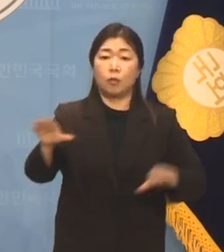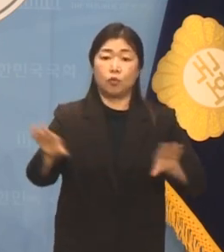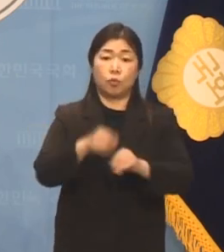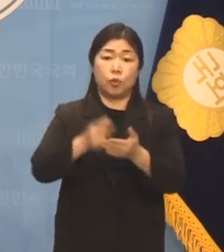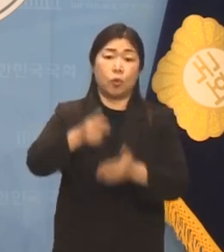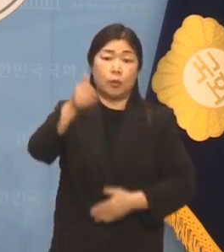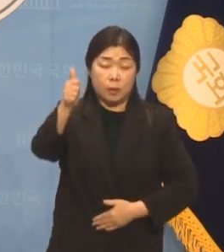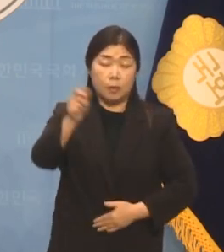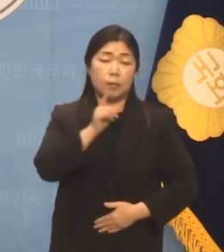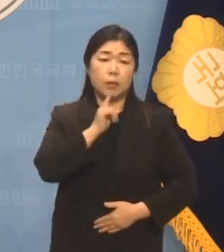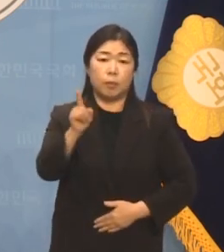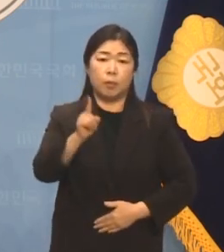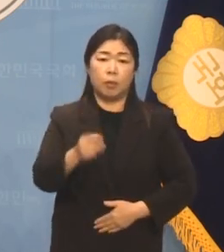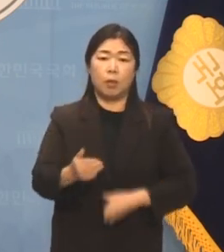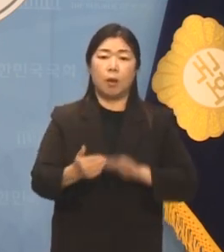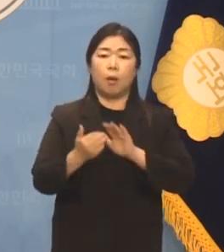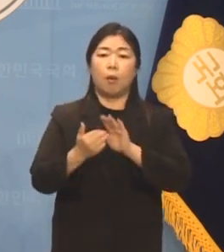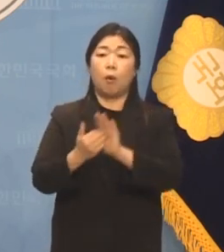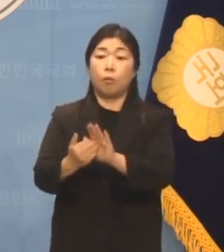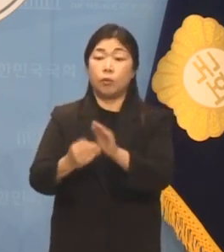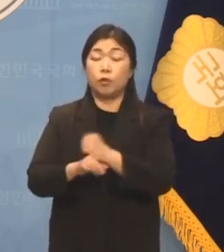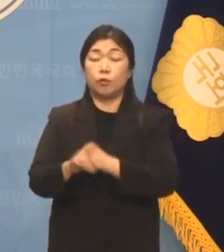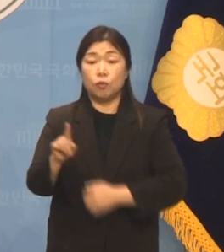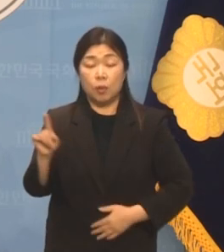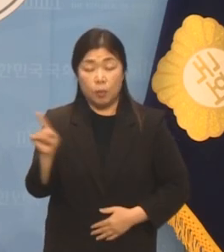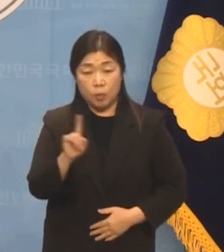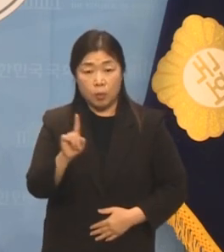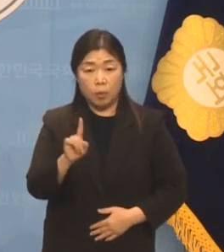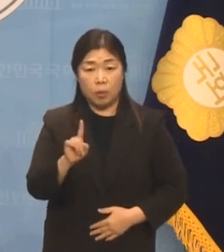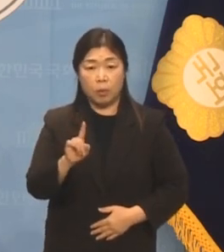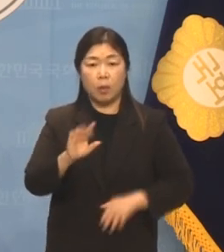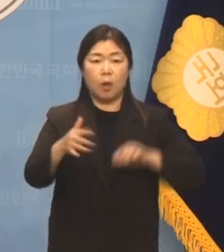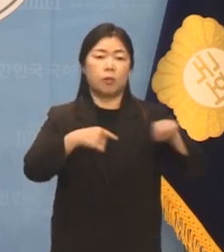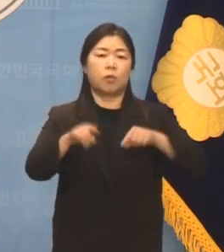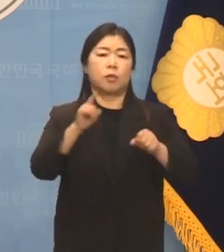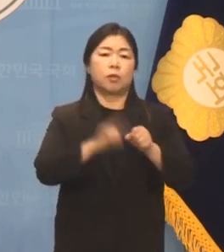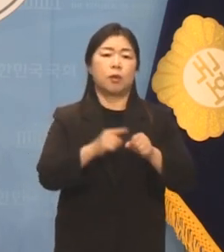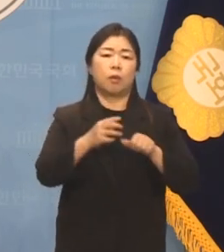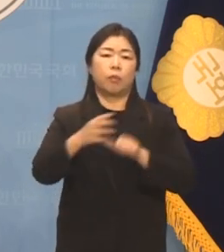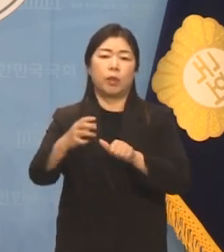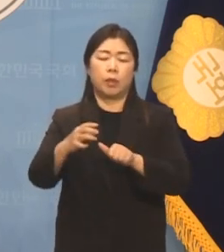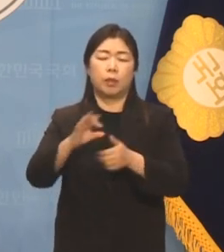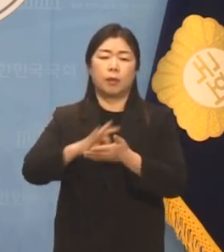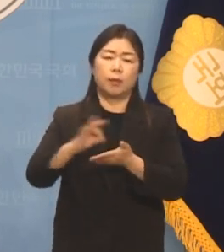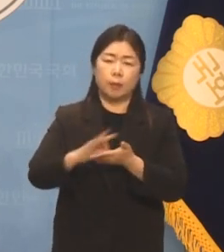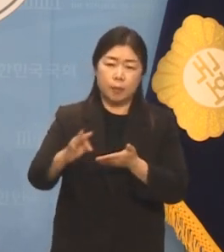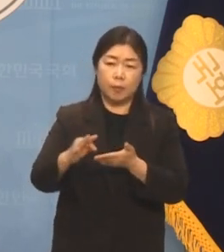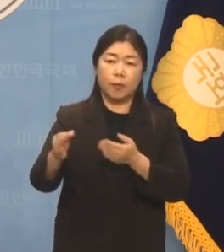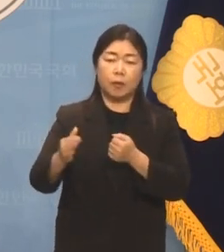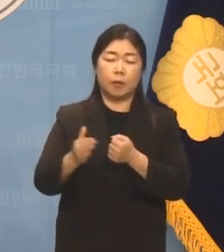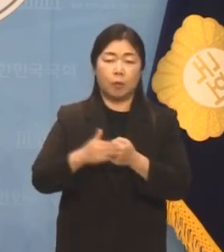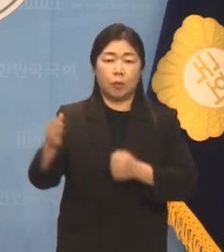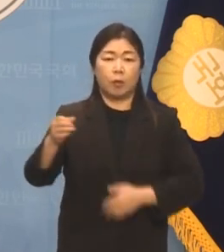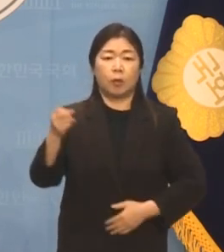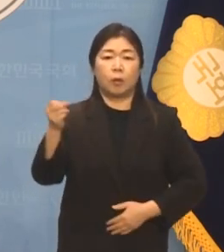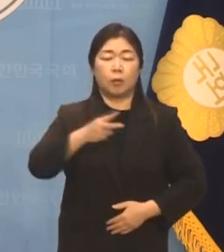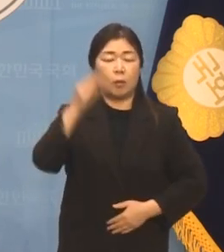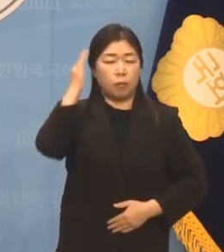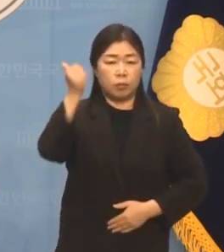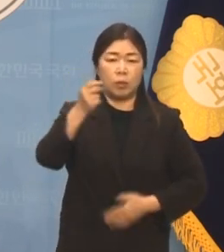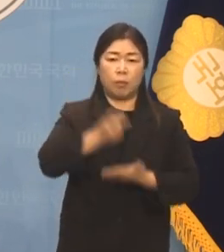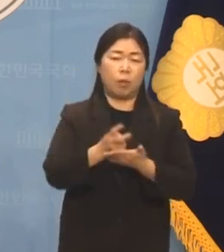거부하는 이유가 또다시 정쟁과 위헌이라고 했습니다. 무엇이